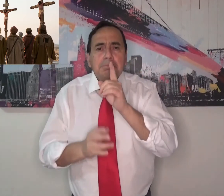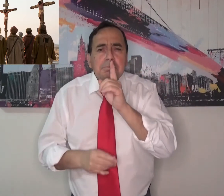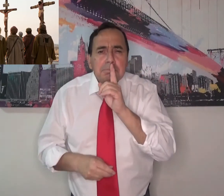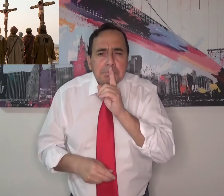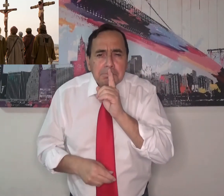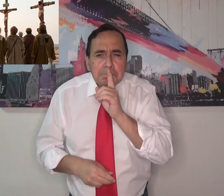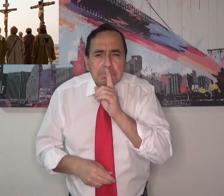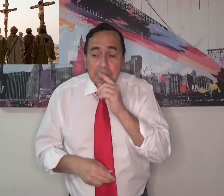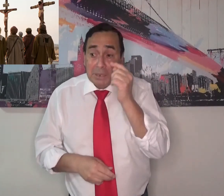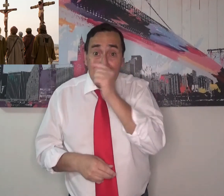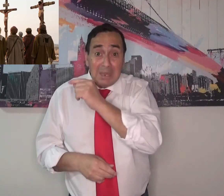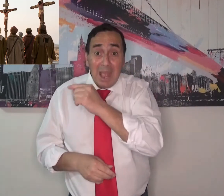Pero no estaban al nivel de Jesús.